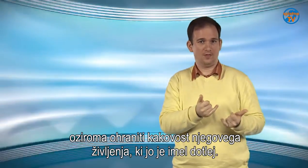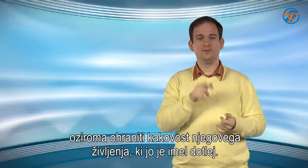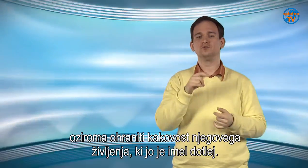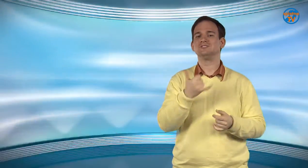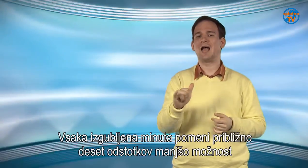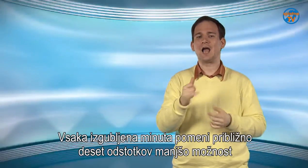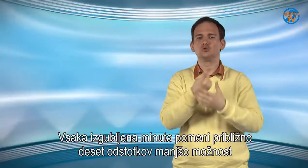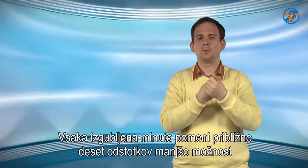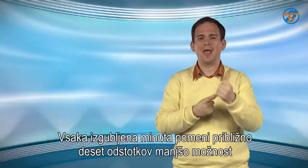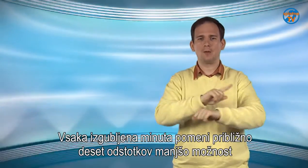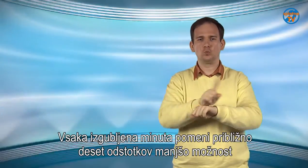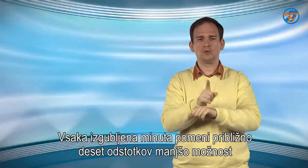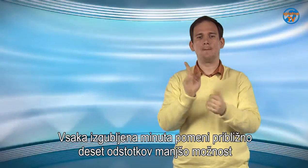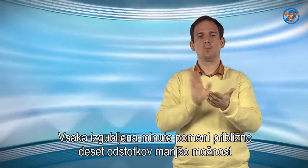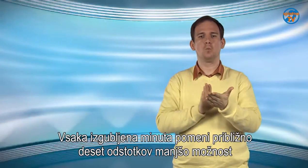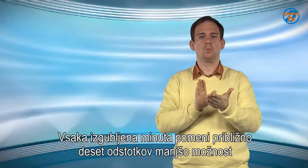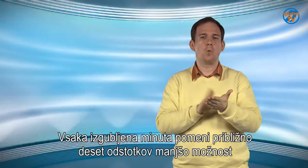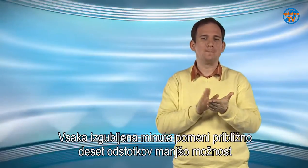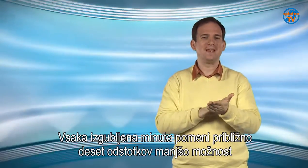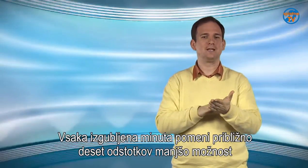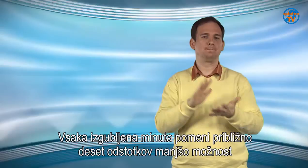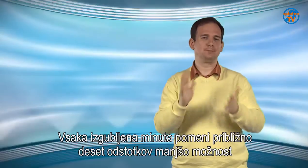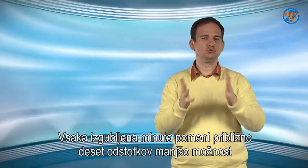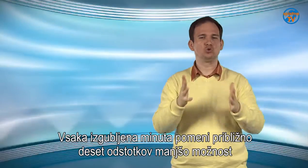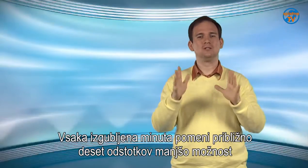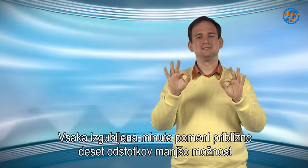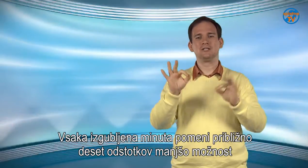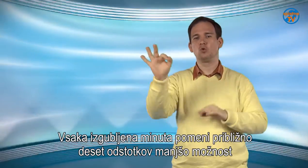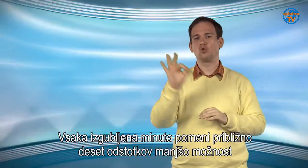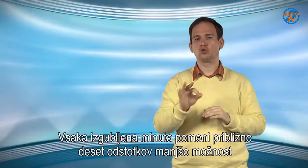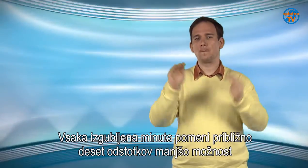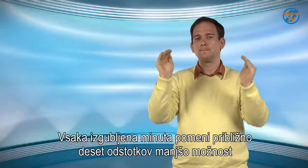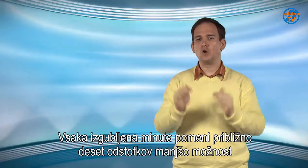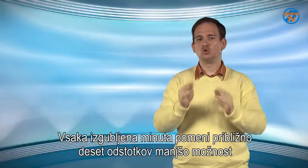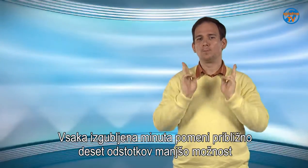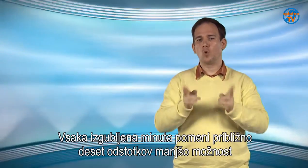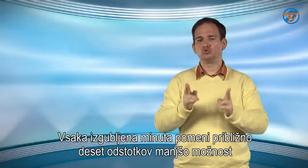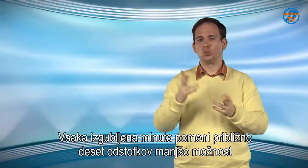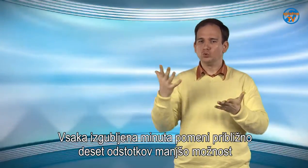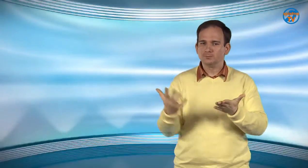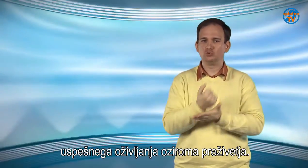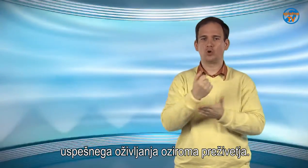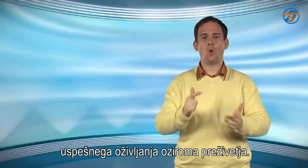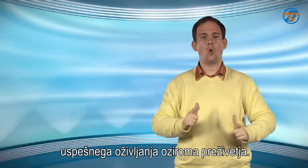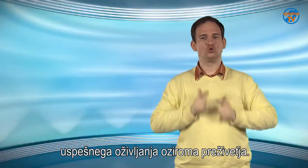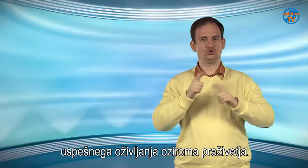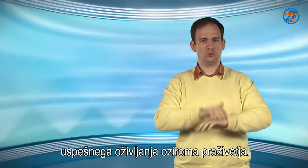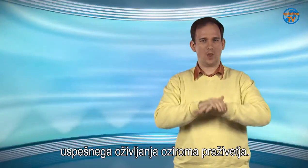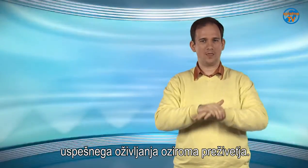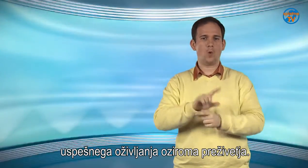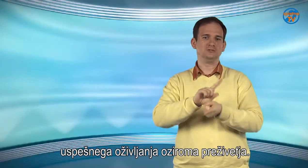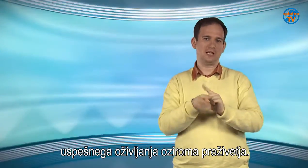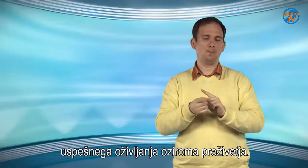Vsaka izgubljena minuta pomeni približno deset odstotkov manjšo možnost uspešnega